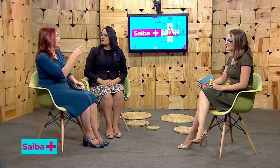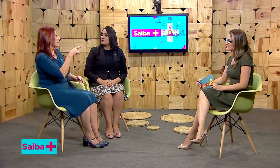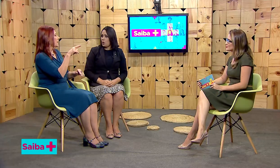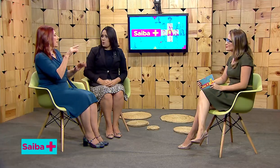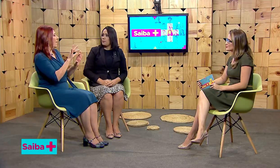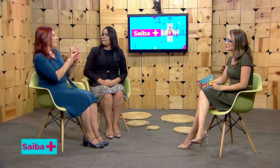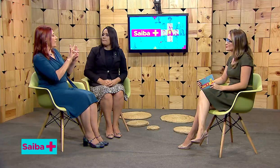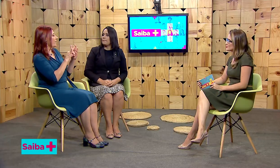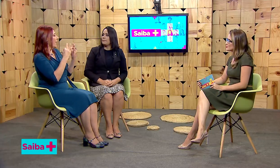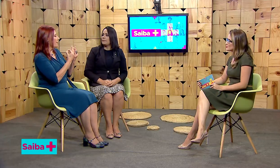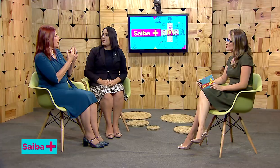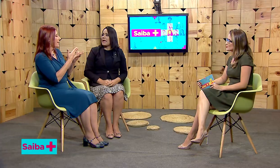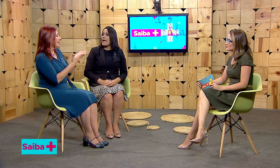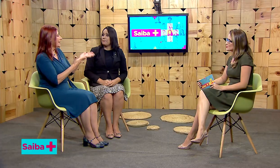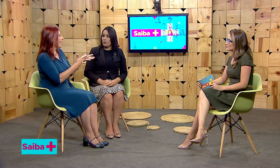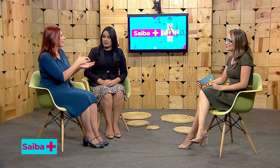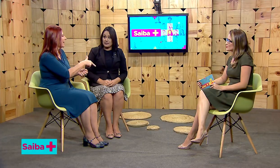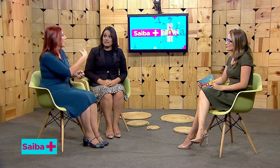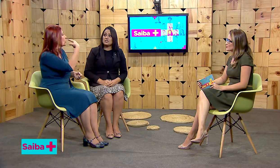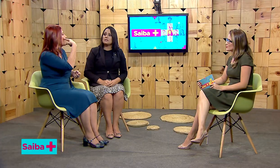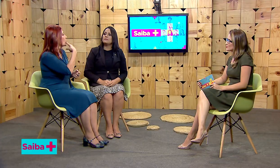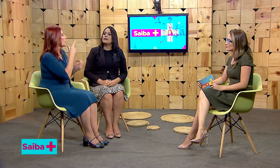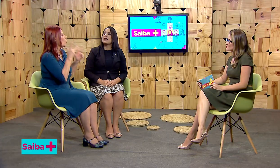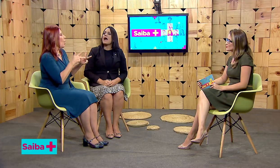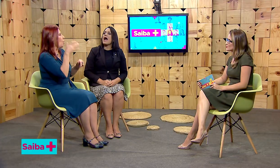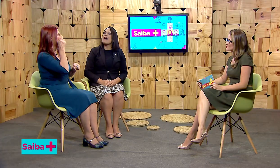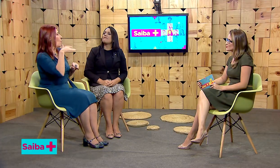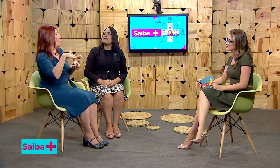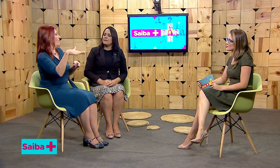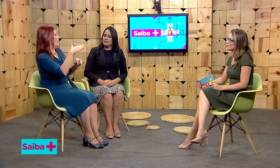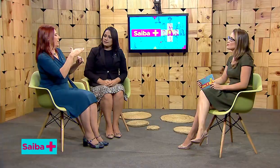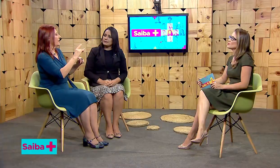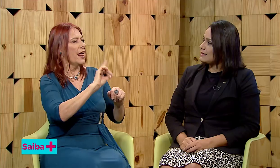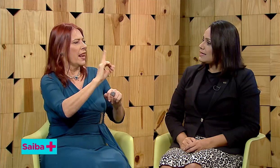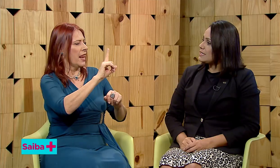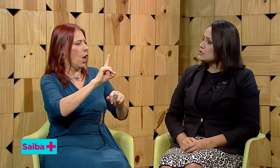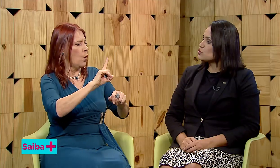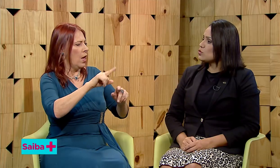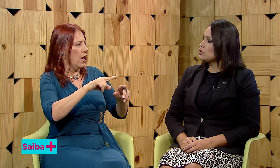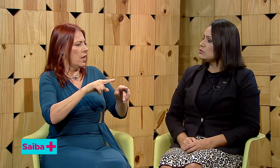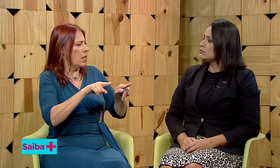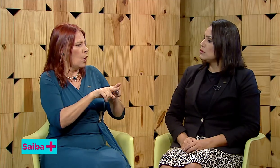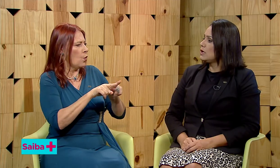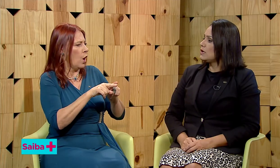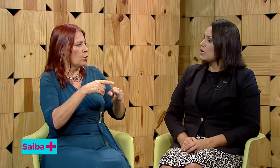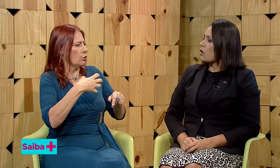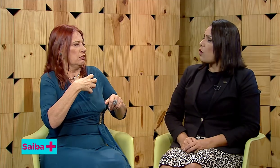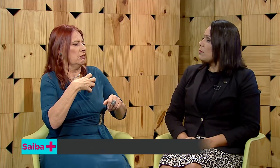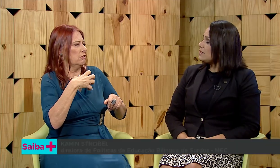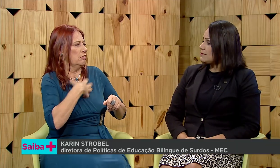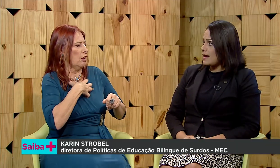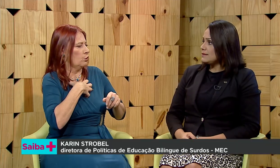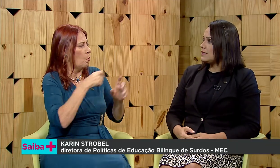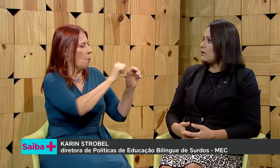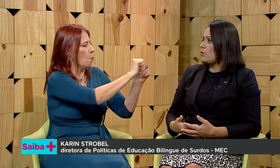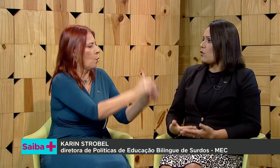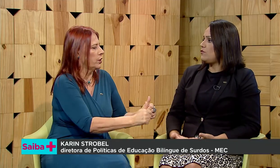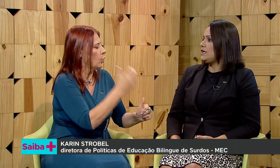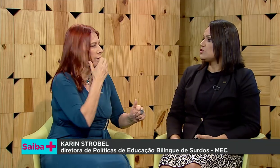Bom, é importante a família tratar esse surdo como ele trata um ouvinte.